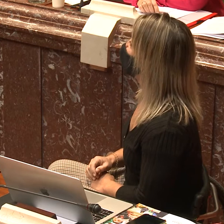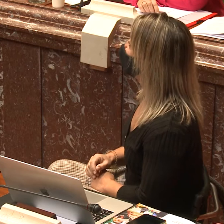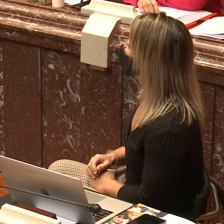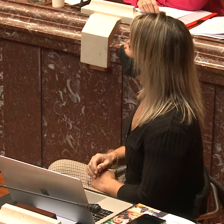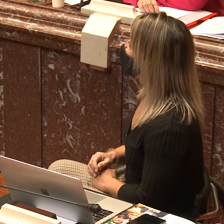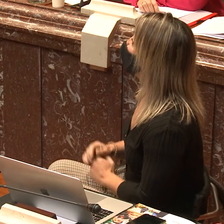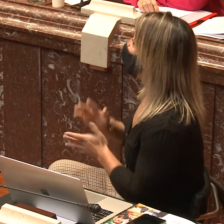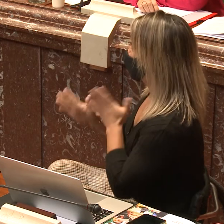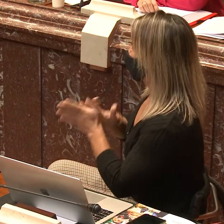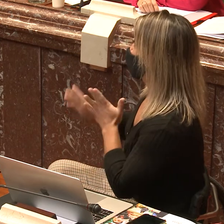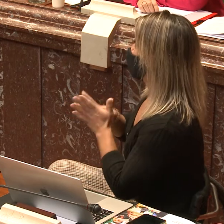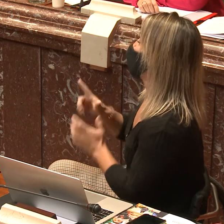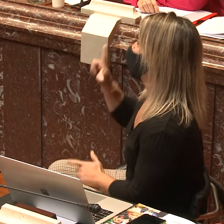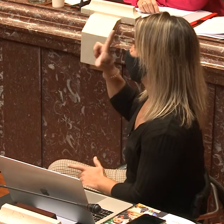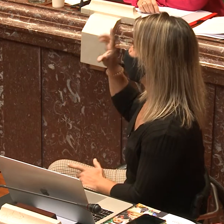Muchas gracias.